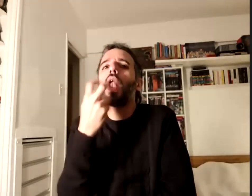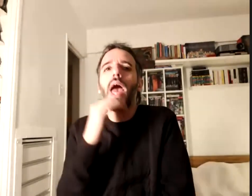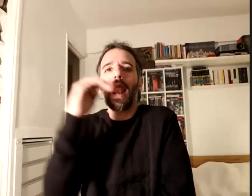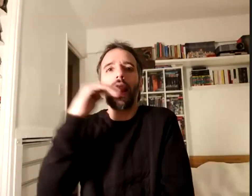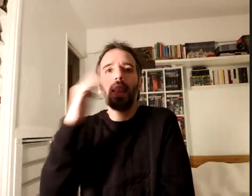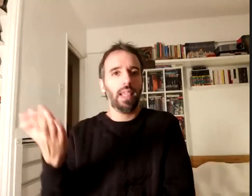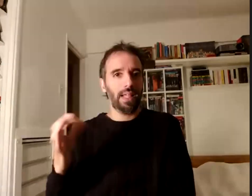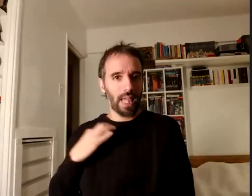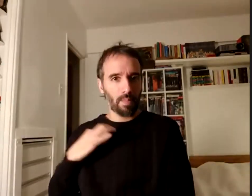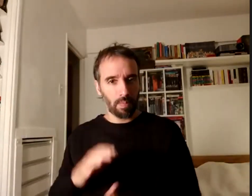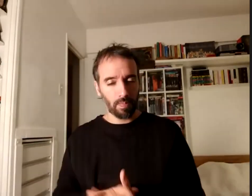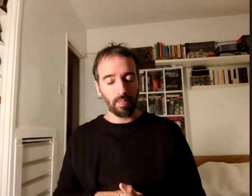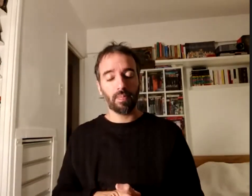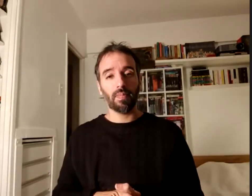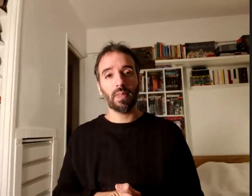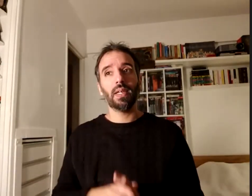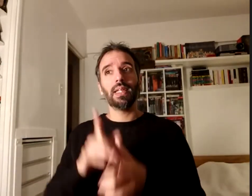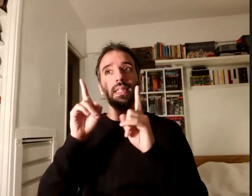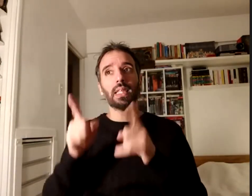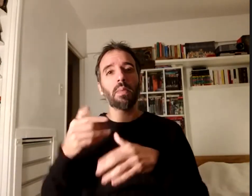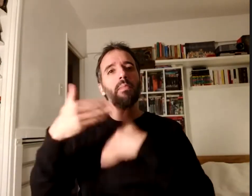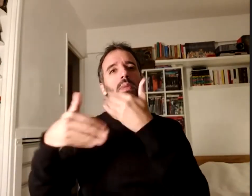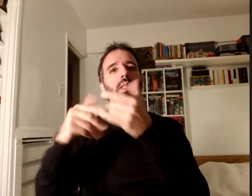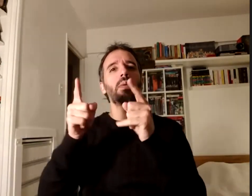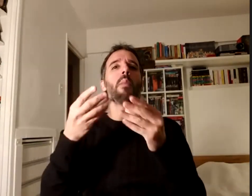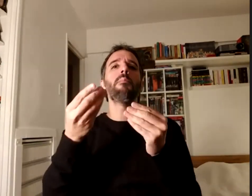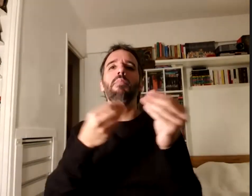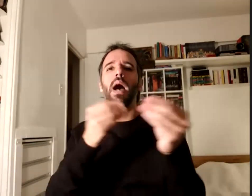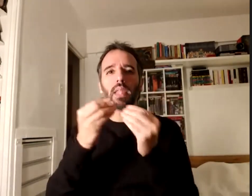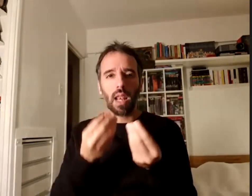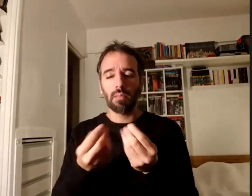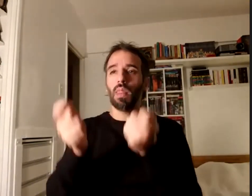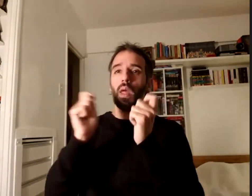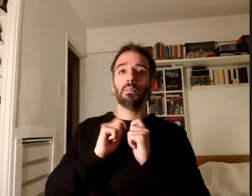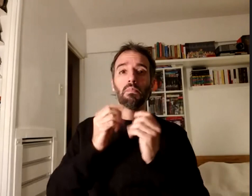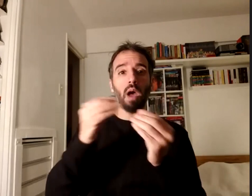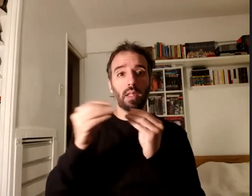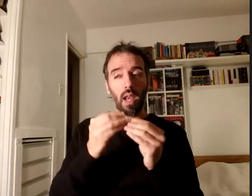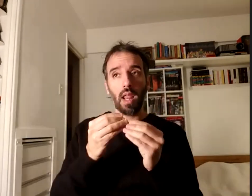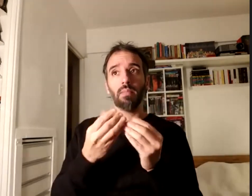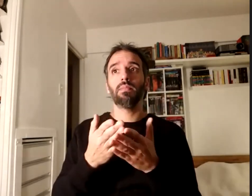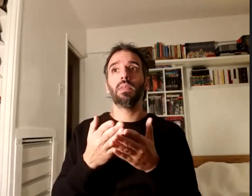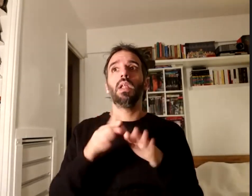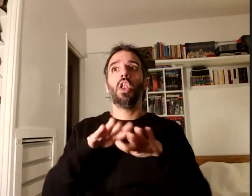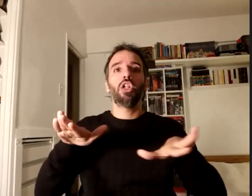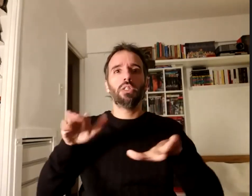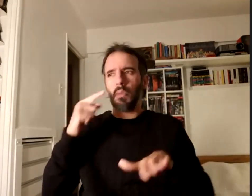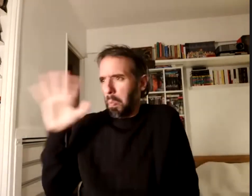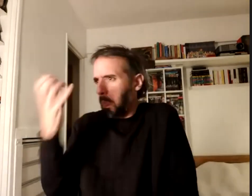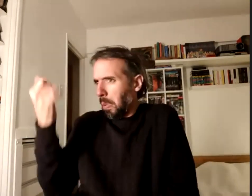también pasaba con el material daban un material y los chicos lo conseguían al toque en el centro de estudiantes